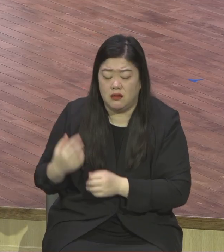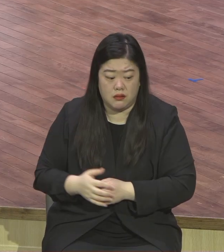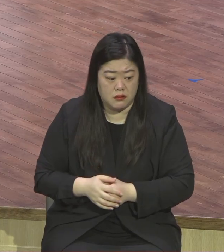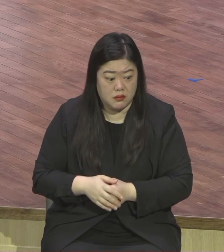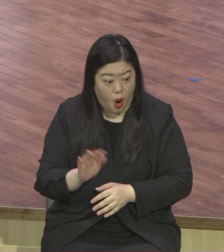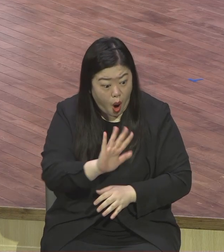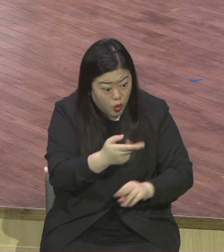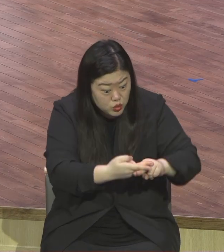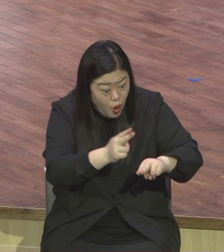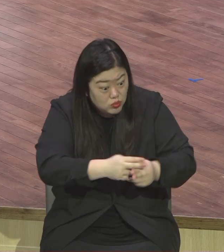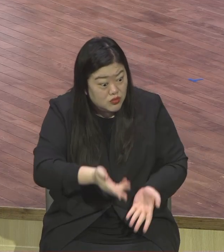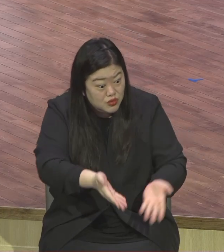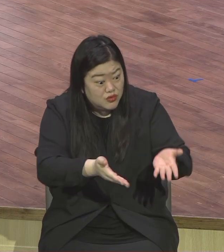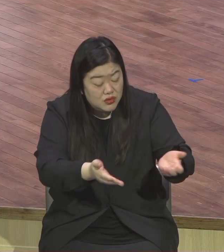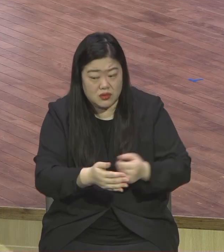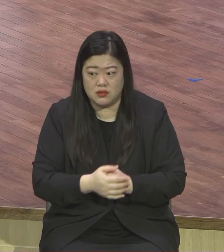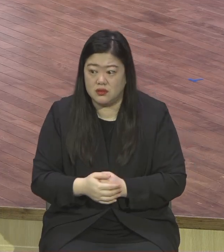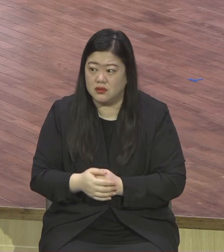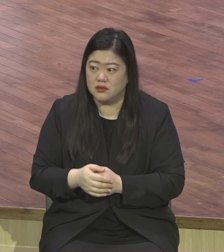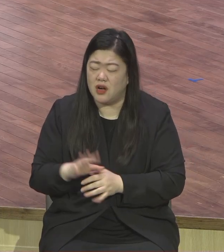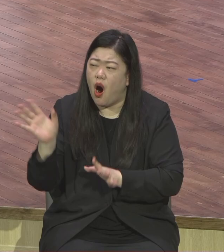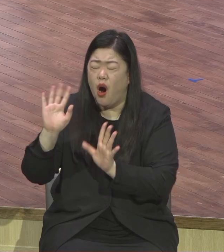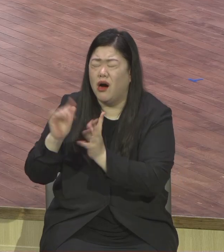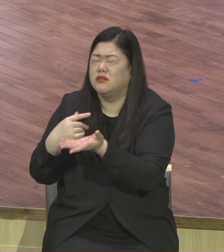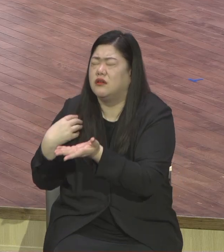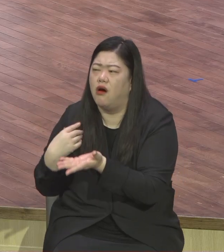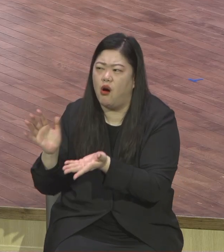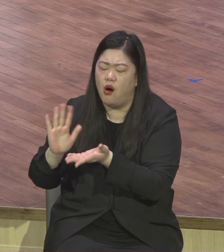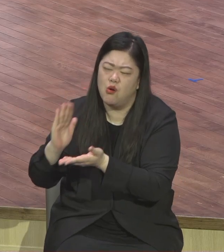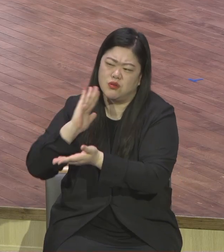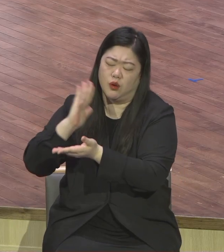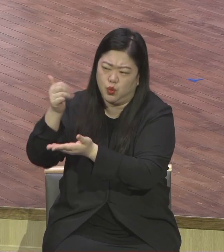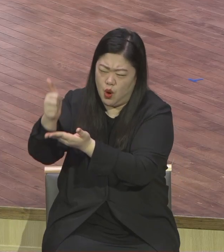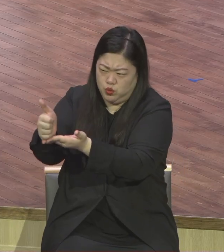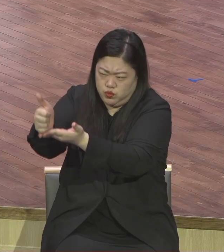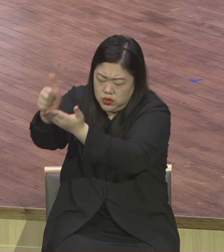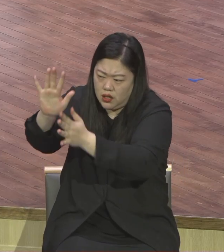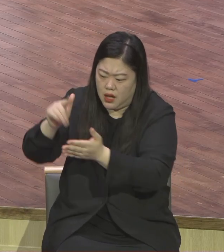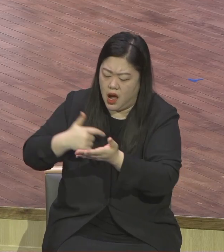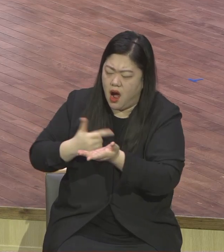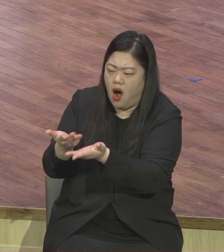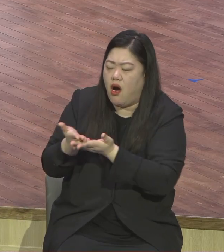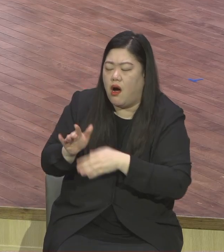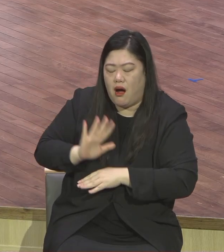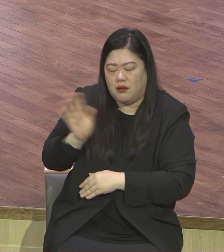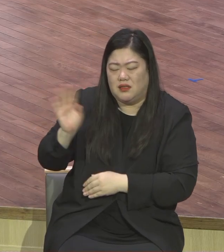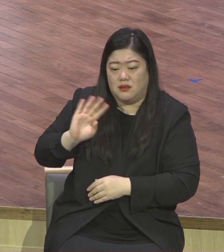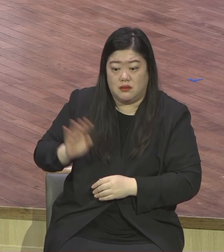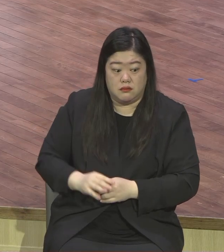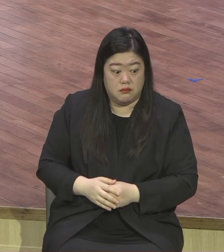내가 모욕을 안 해가지고 내가 손을 안 씻어서 손을 안 씻어서 내가 받기가 부끄러워서 안 받으면 지마 손해요.